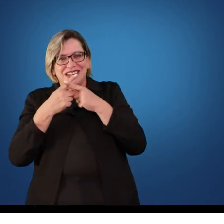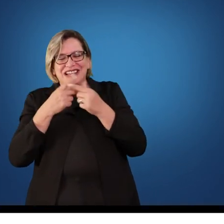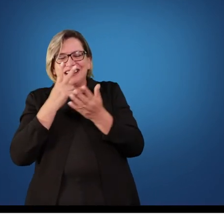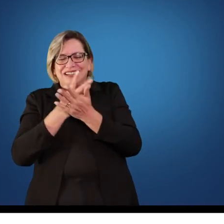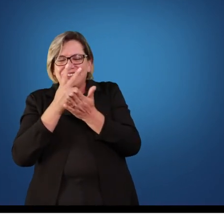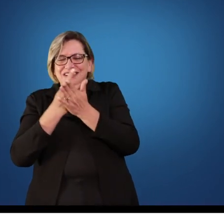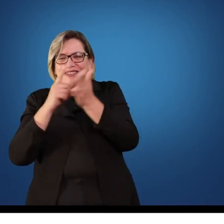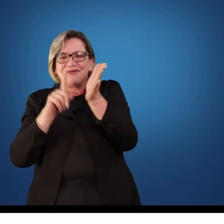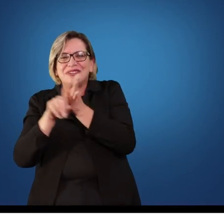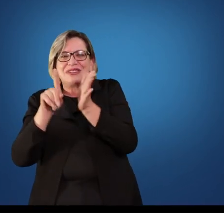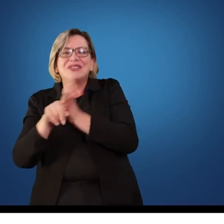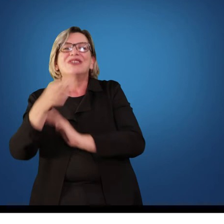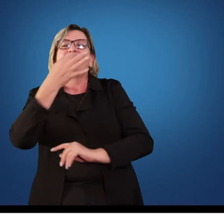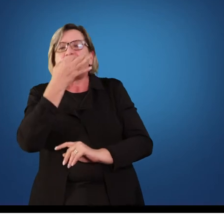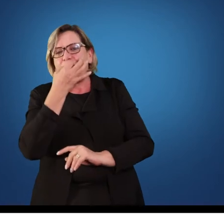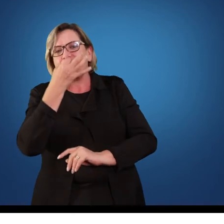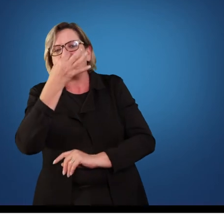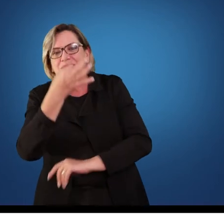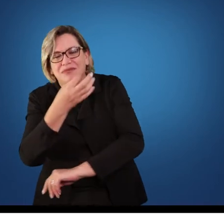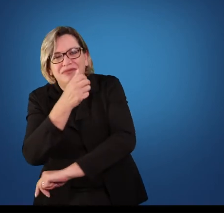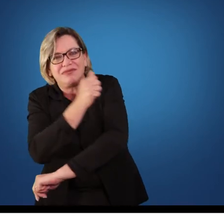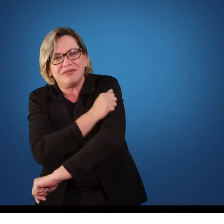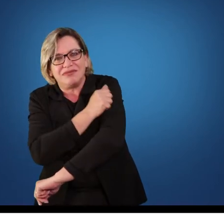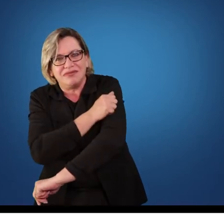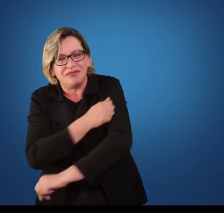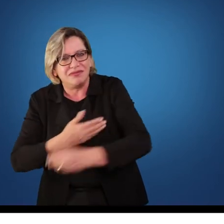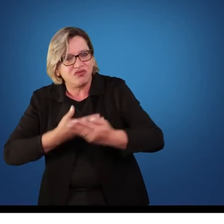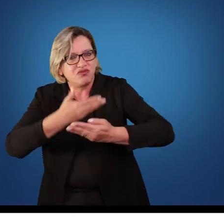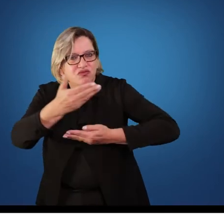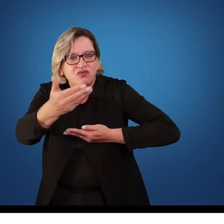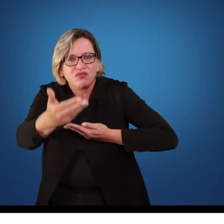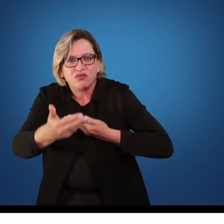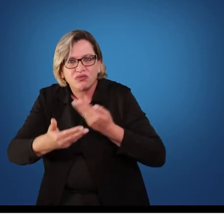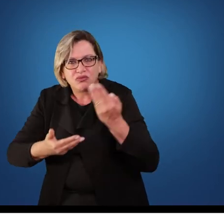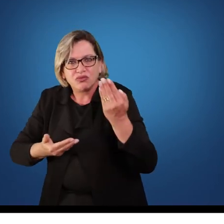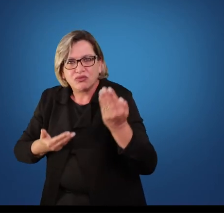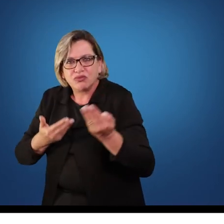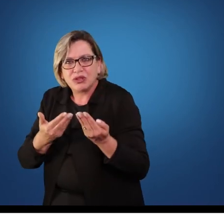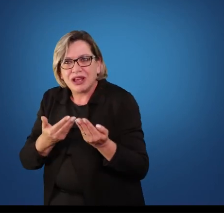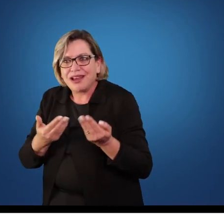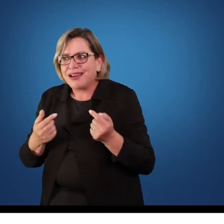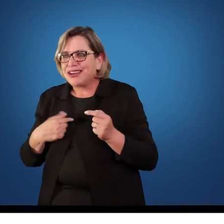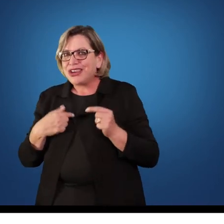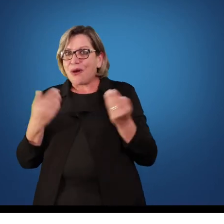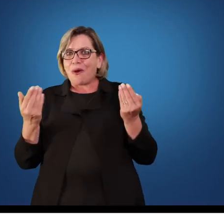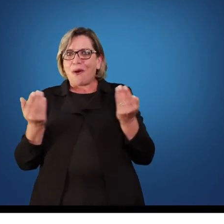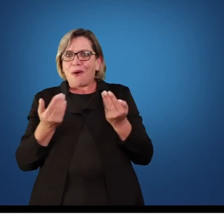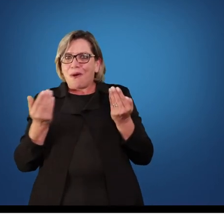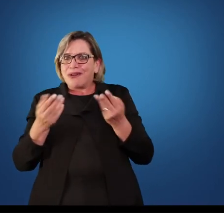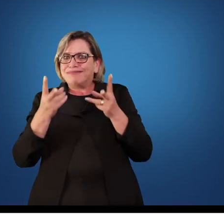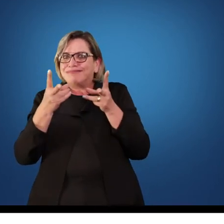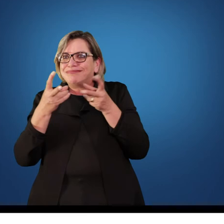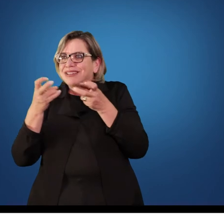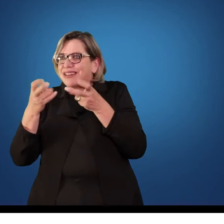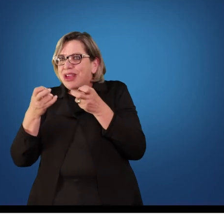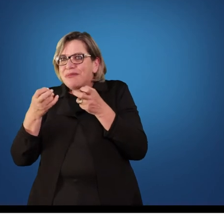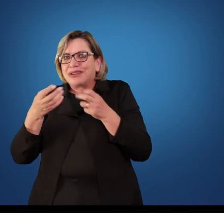conversar com o professor, posso interagir nessa aula. E hoje eu vejo que muitos deles estão aqui fazendo curso de educação física. Então é um processo, é